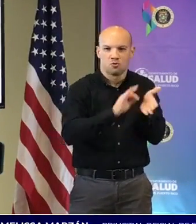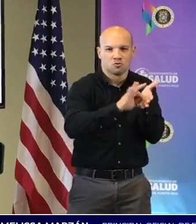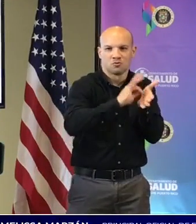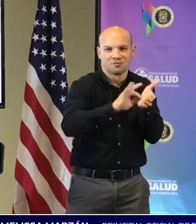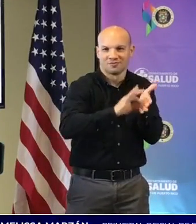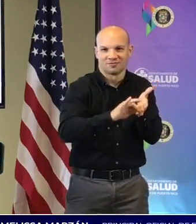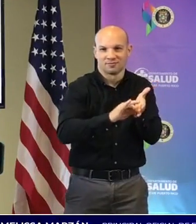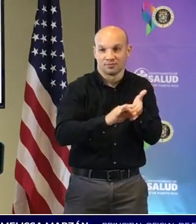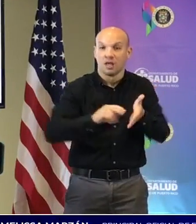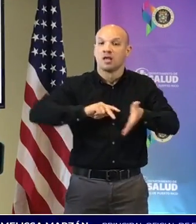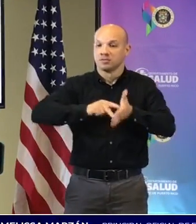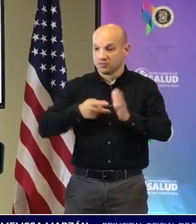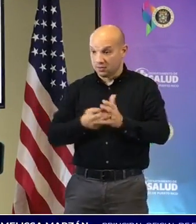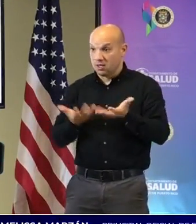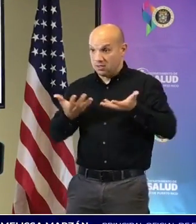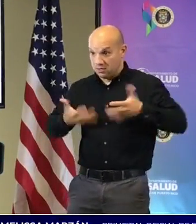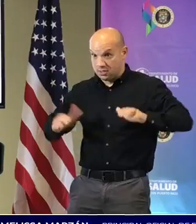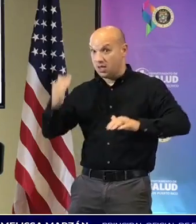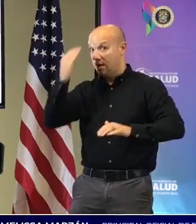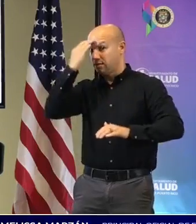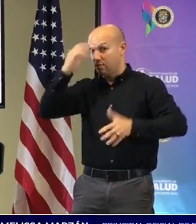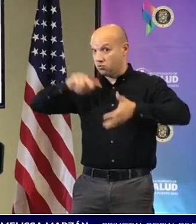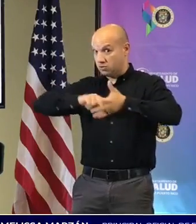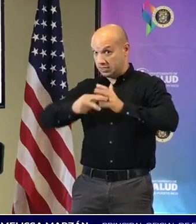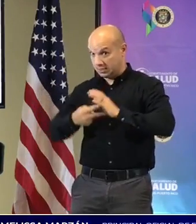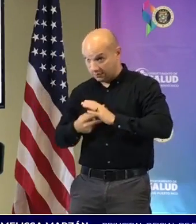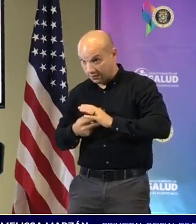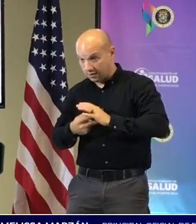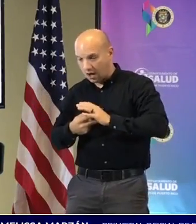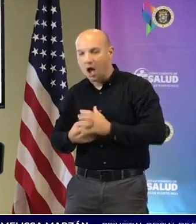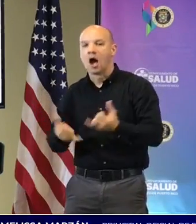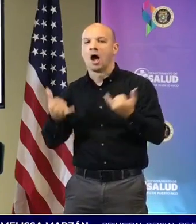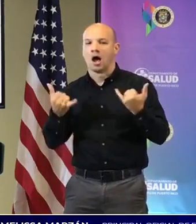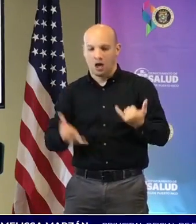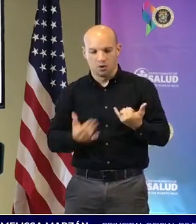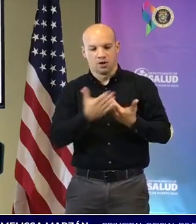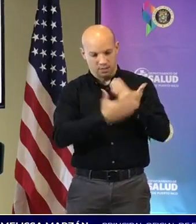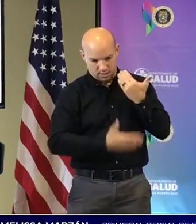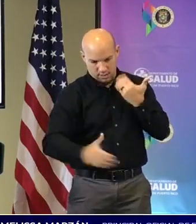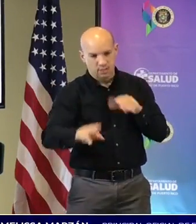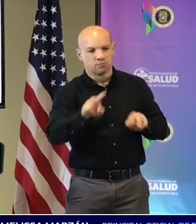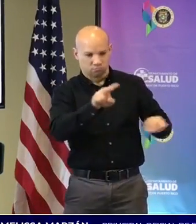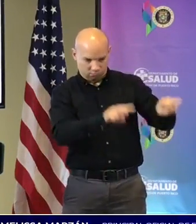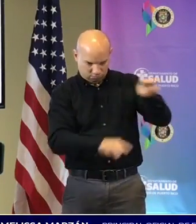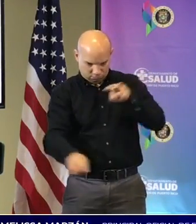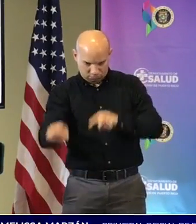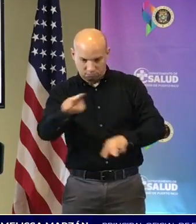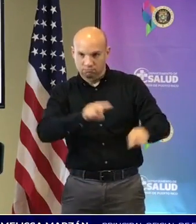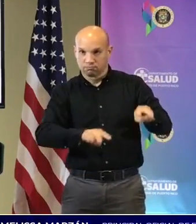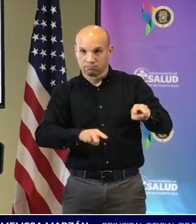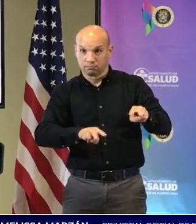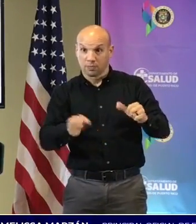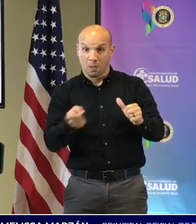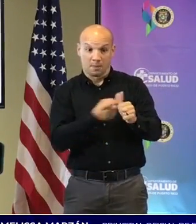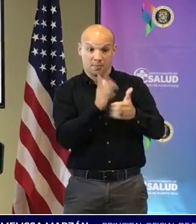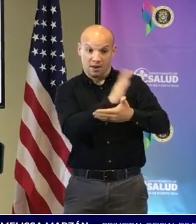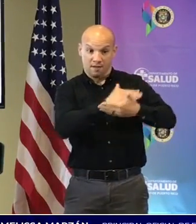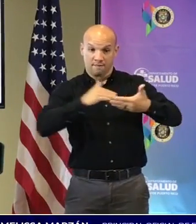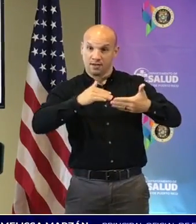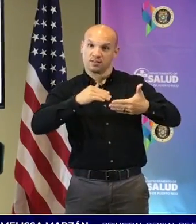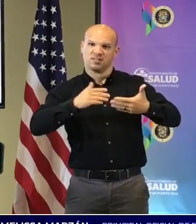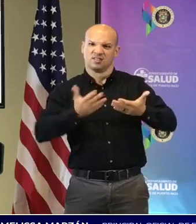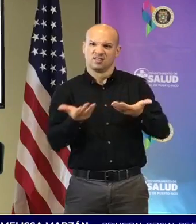definición para poder comenzar el proceso de vigilancia. y esa primera fase va a incluir un estudio